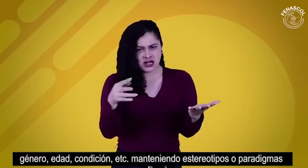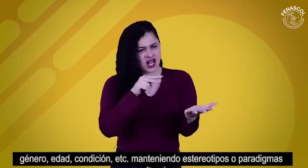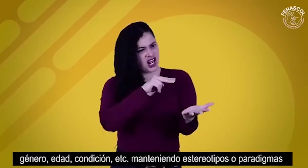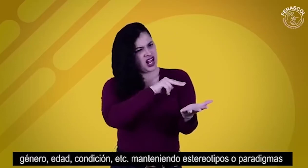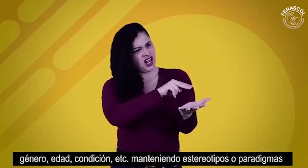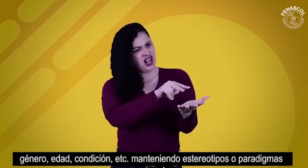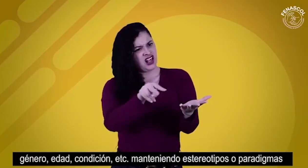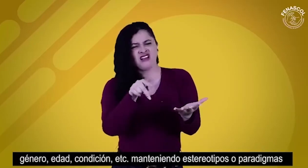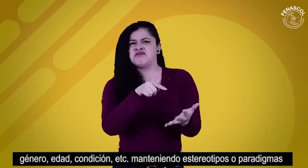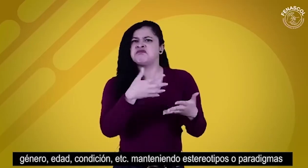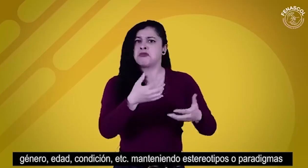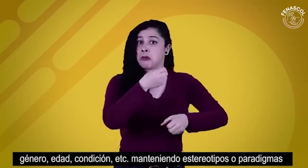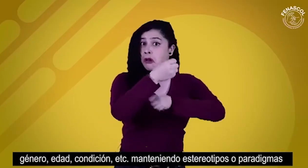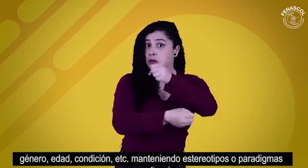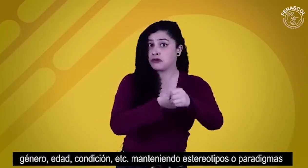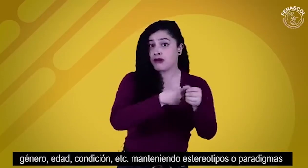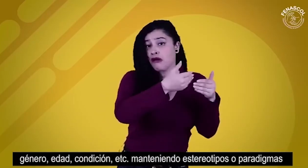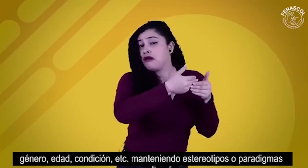su género, edad, condición, etc.,